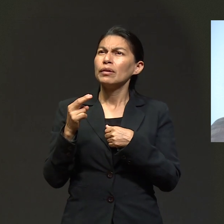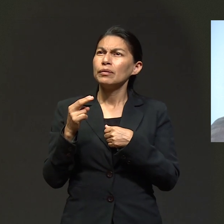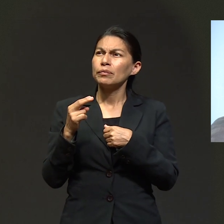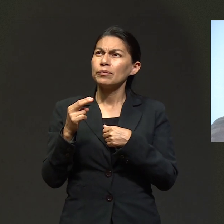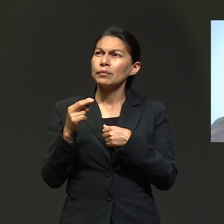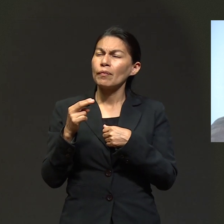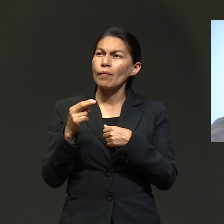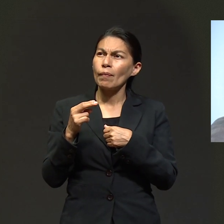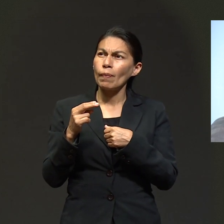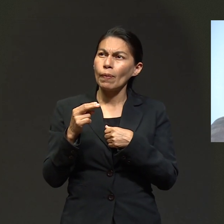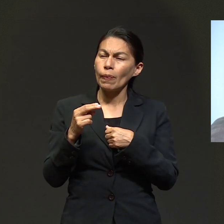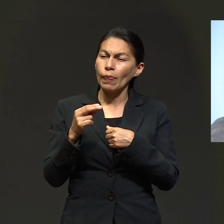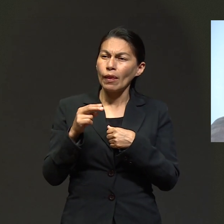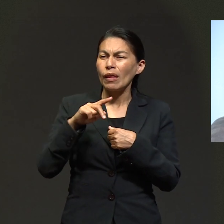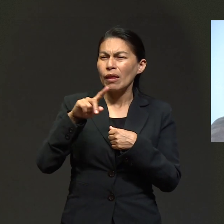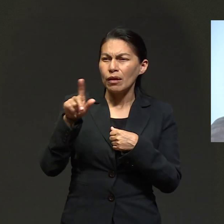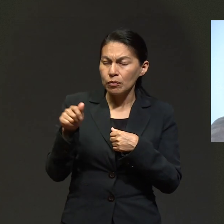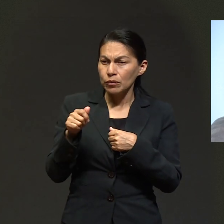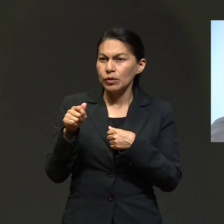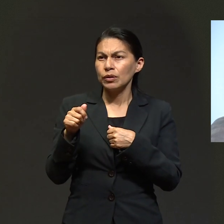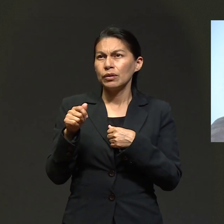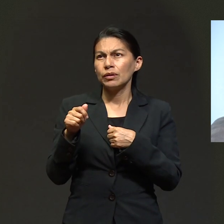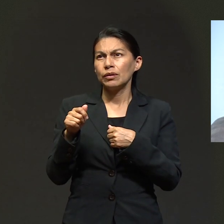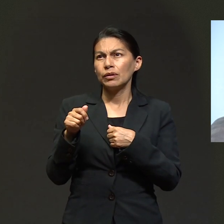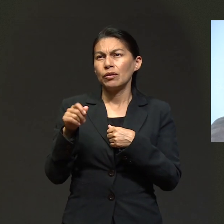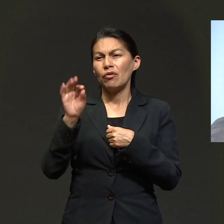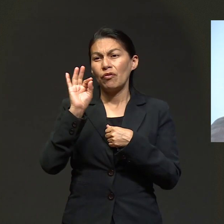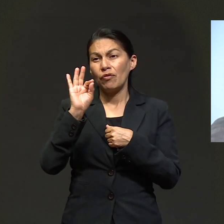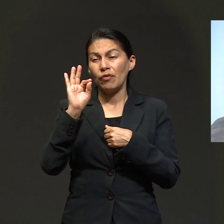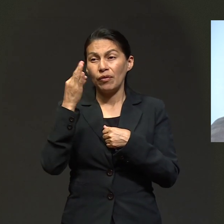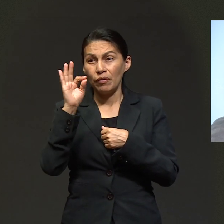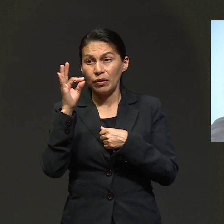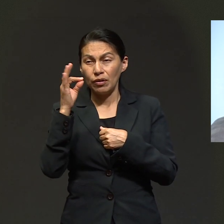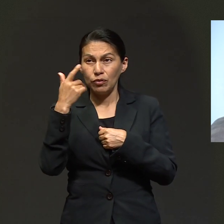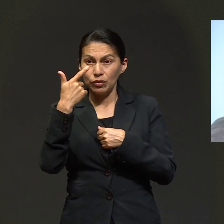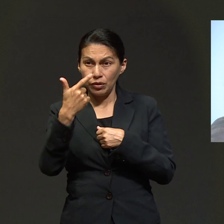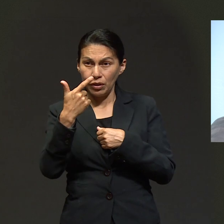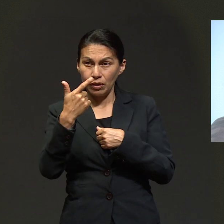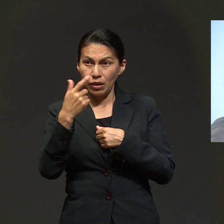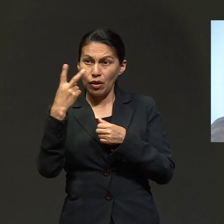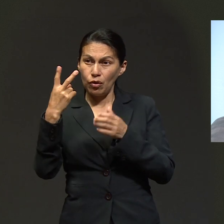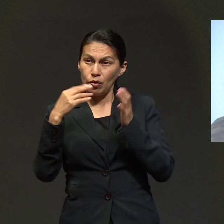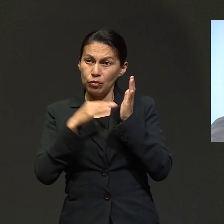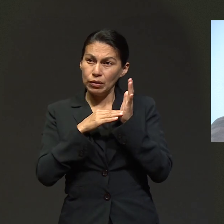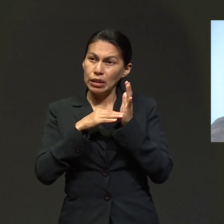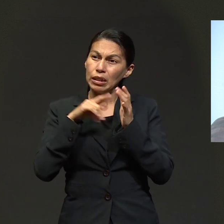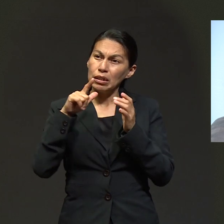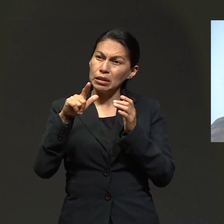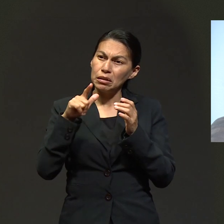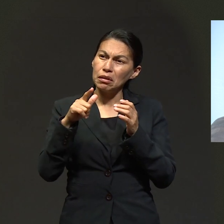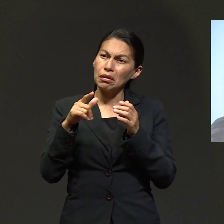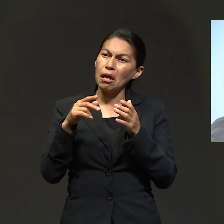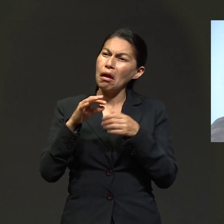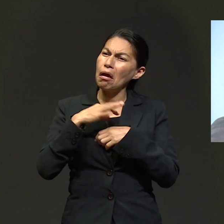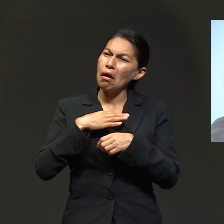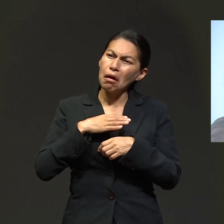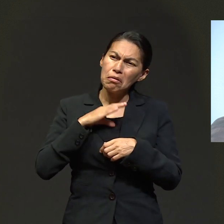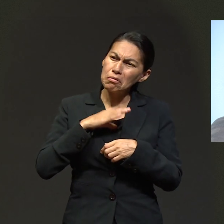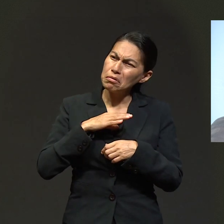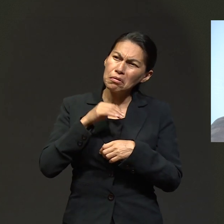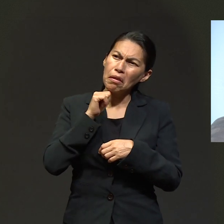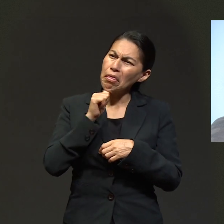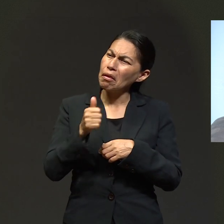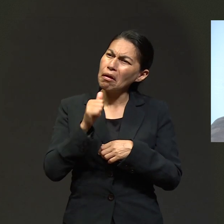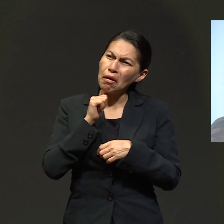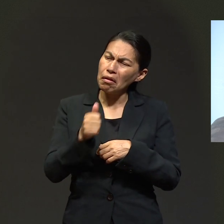operaron un 7 de noviembre y posteriormente, como le decía, en febrero, 7 de febrero del